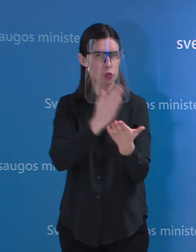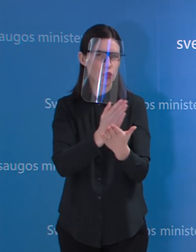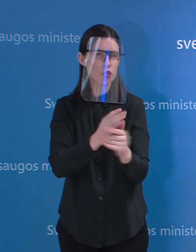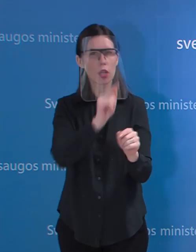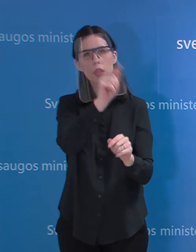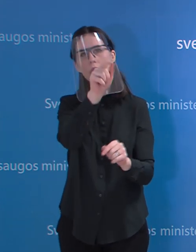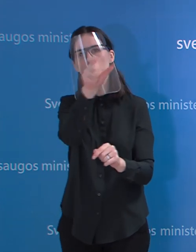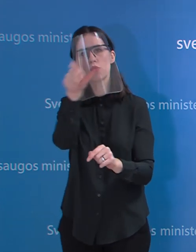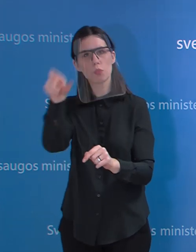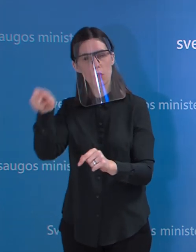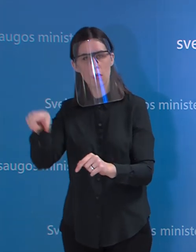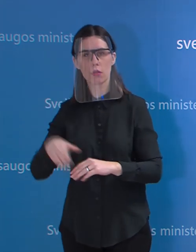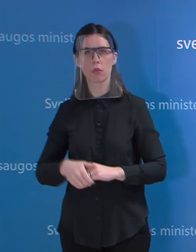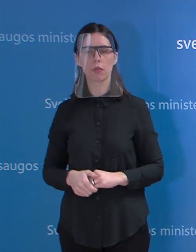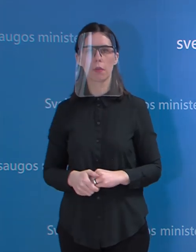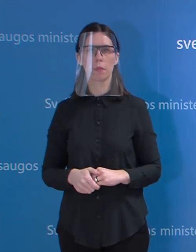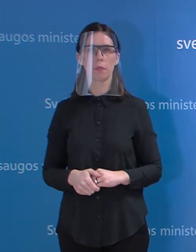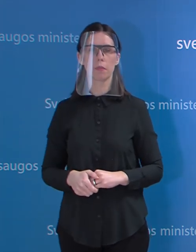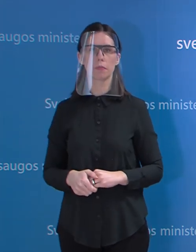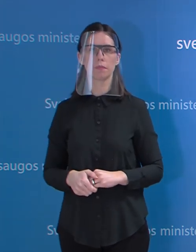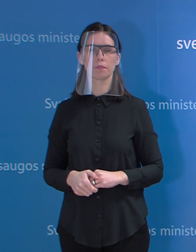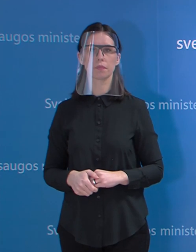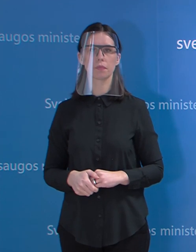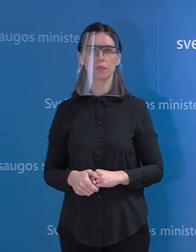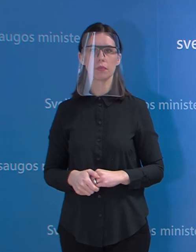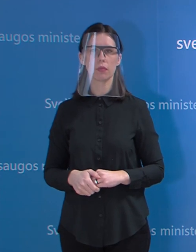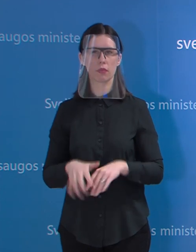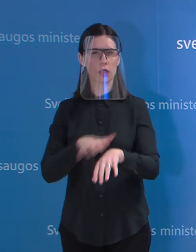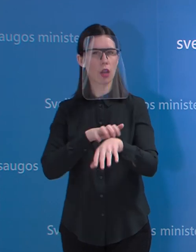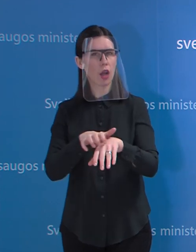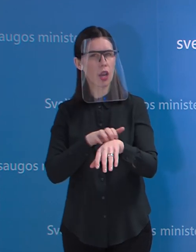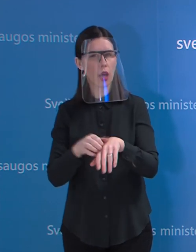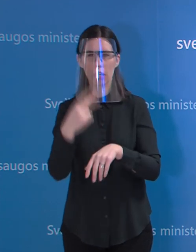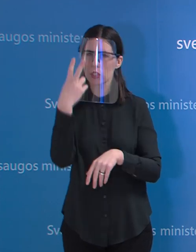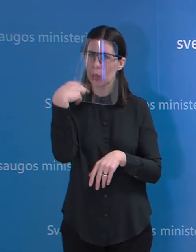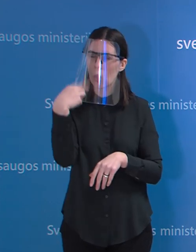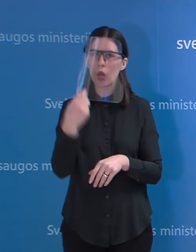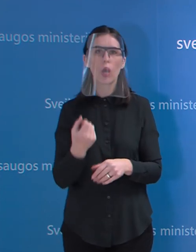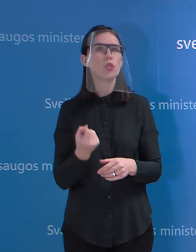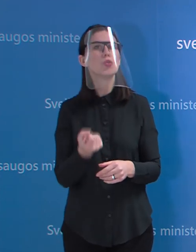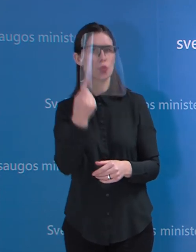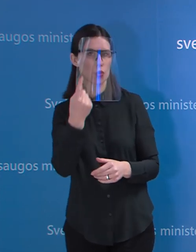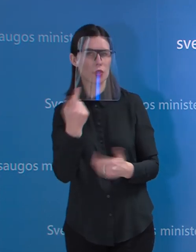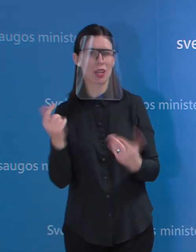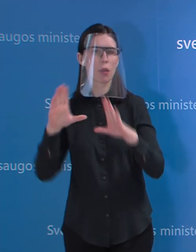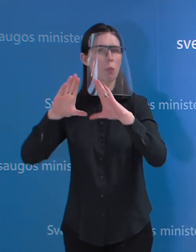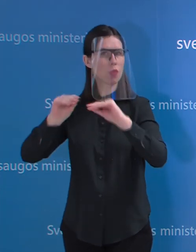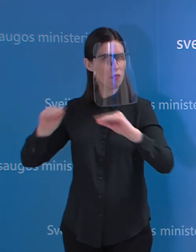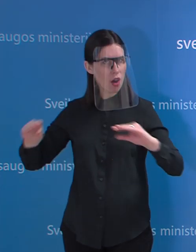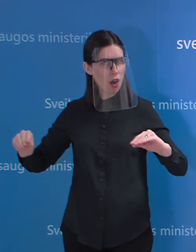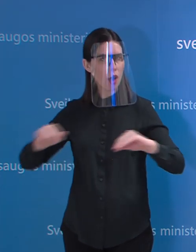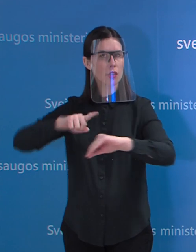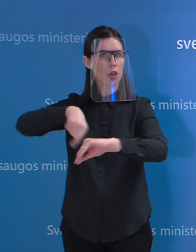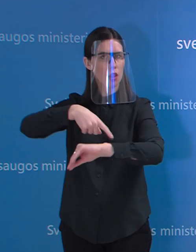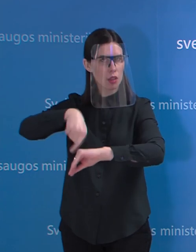na, pačių simptomų žmonėm, kuriem ta alerginė sloga kyla dėl pavasarį žydinčių augalų. Galų